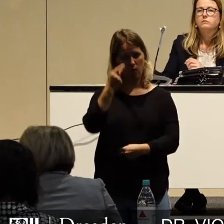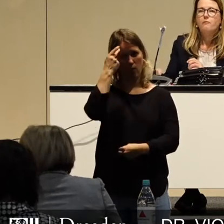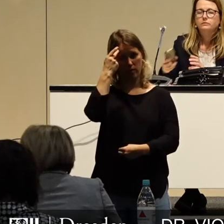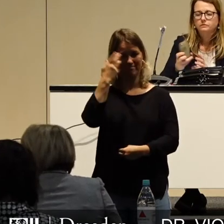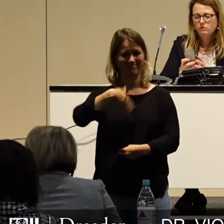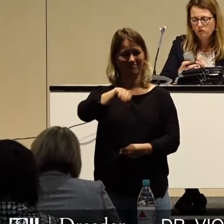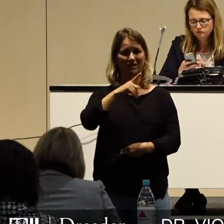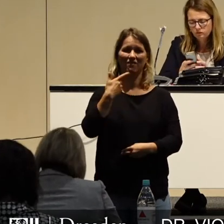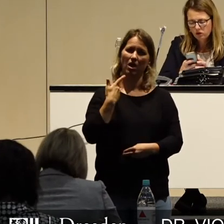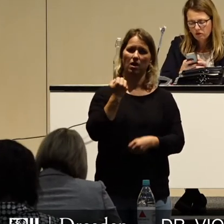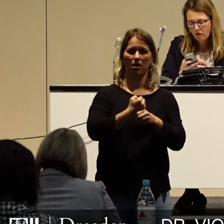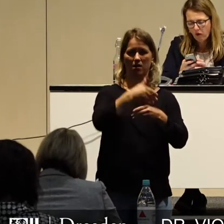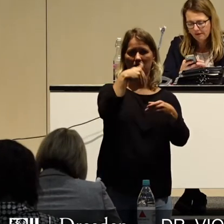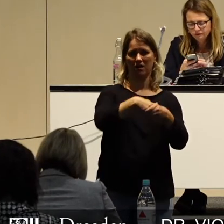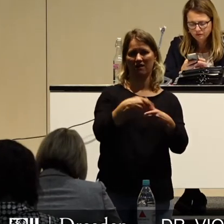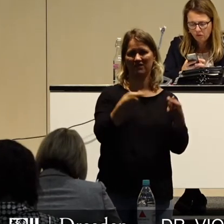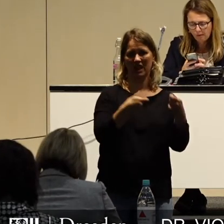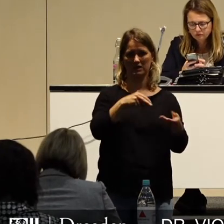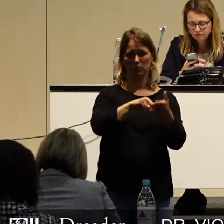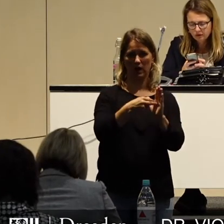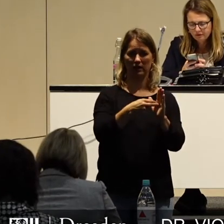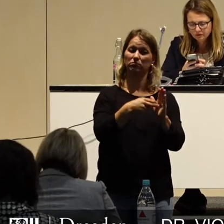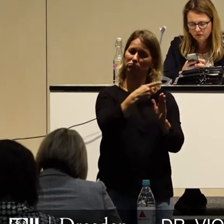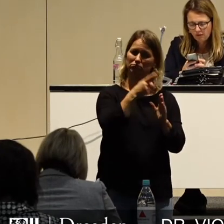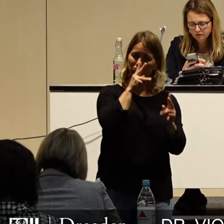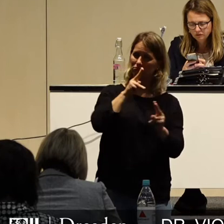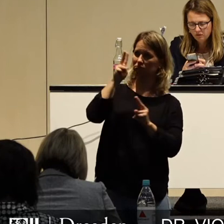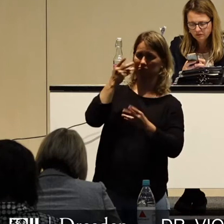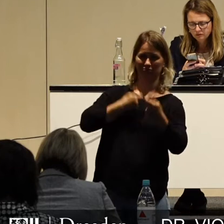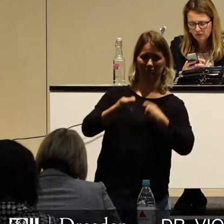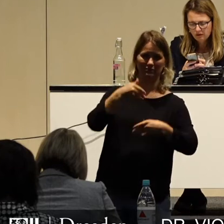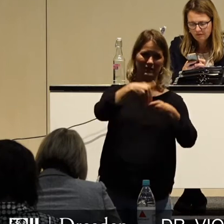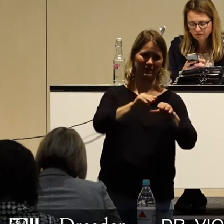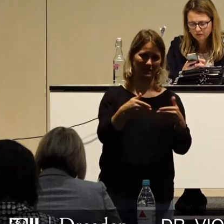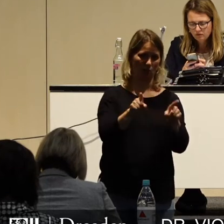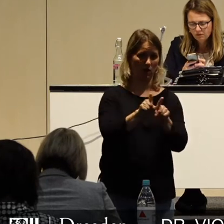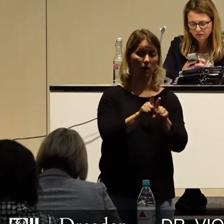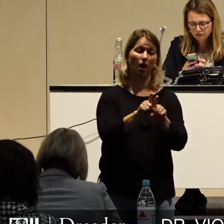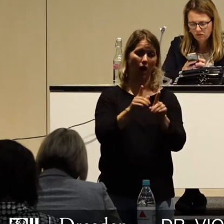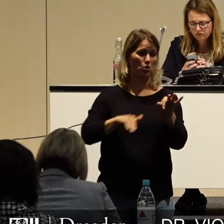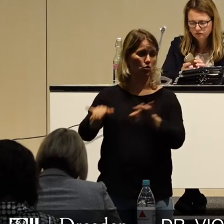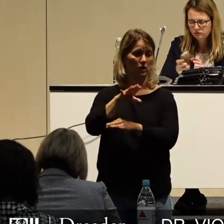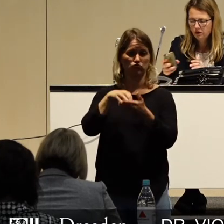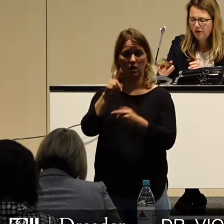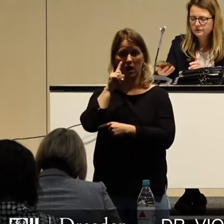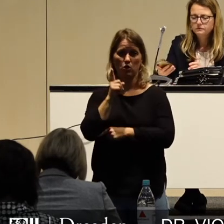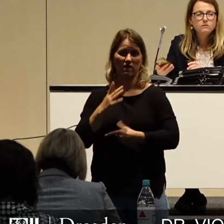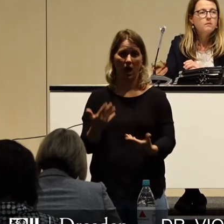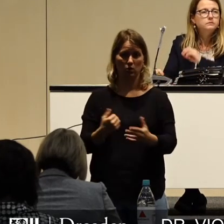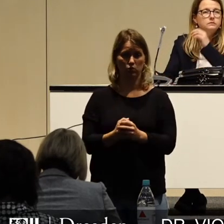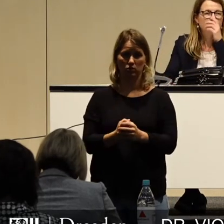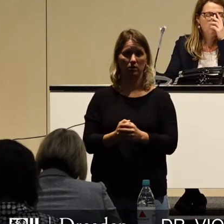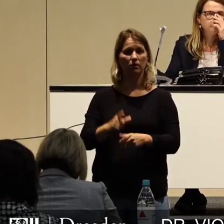Finanzpolitikerinnen und Finanzpolitikern, aber auch uns allen im Stadtrat in den nächsten Wochen und Monaten nicht die eigene